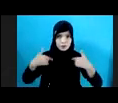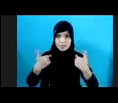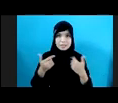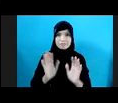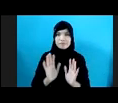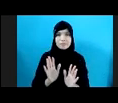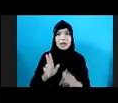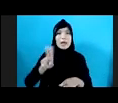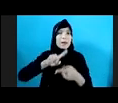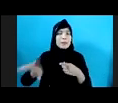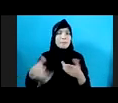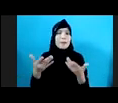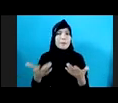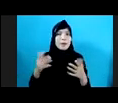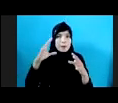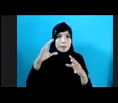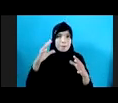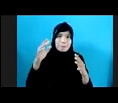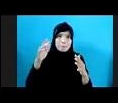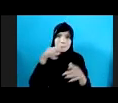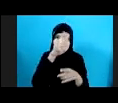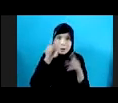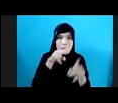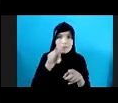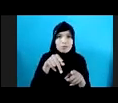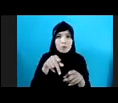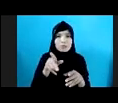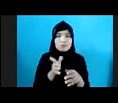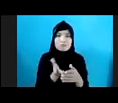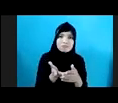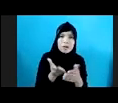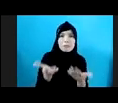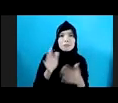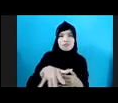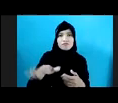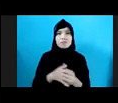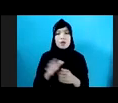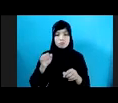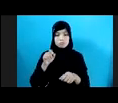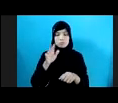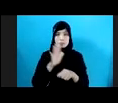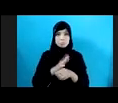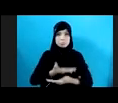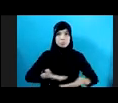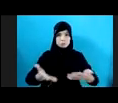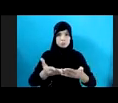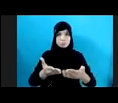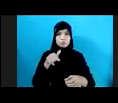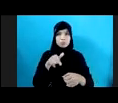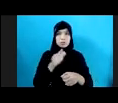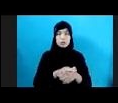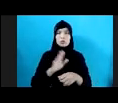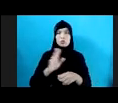Memperhatikan Kemudian Melindungi Anak-anak Dan Pada Situasi COVID Seperti Sekarang Ini Kompak Itu Berperan Sangat Penting Untuk